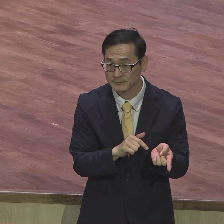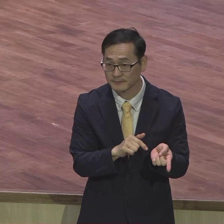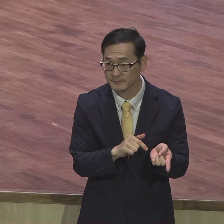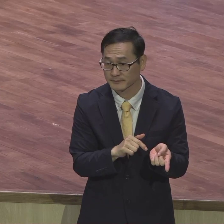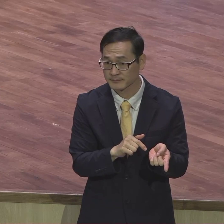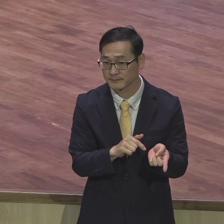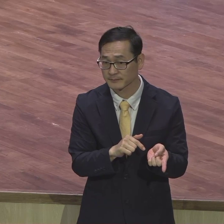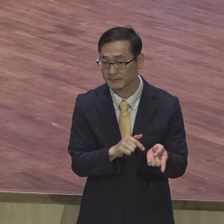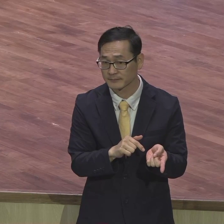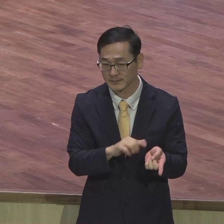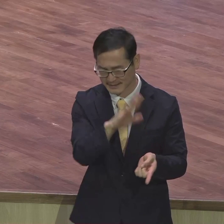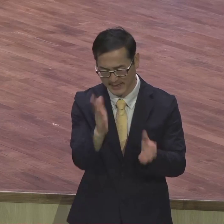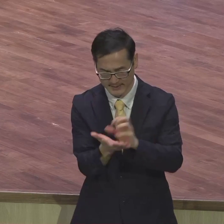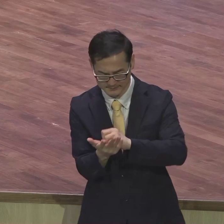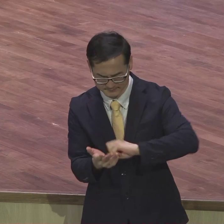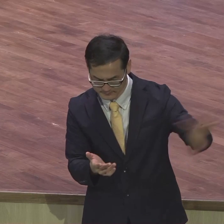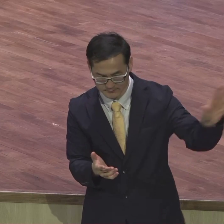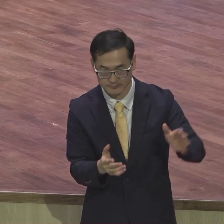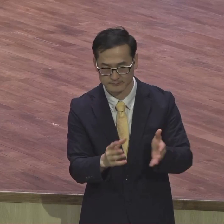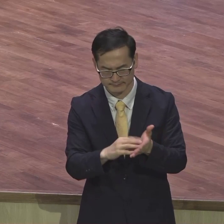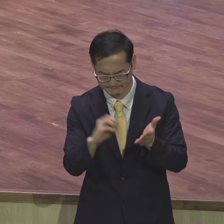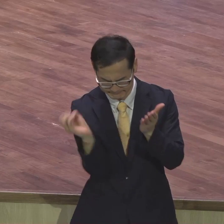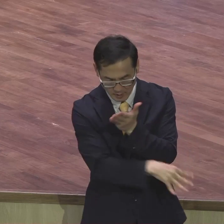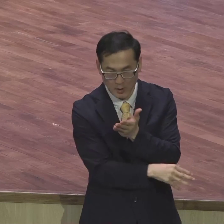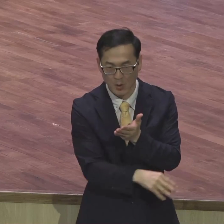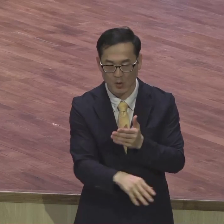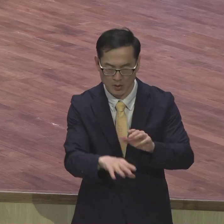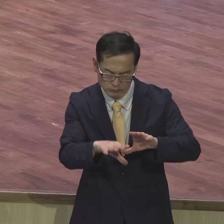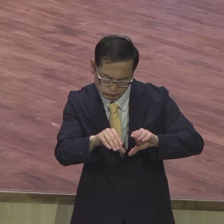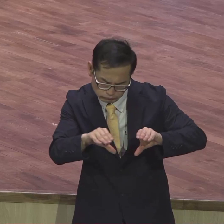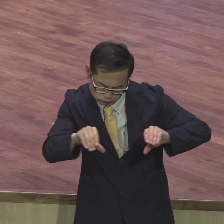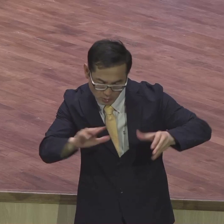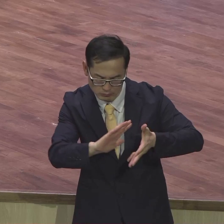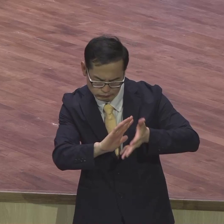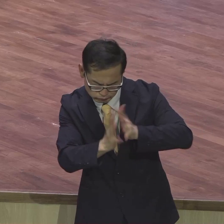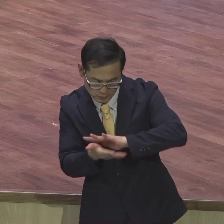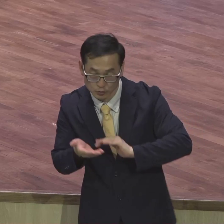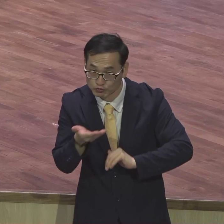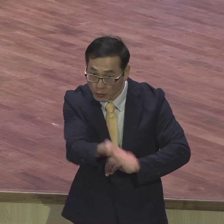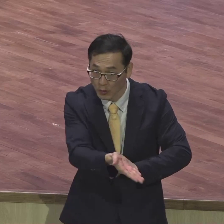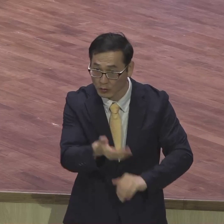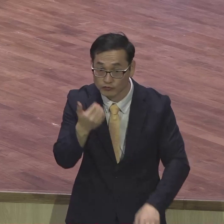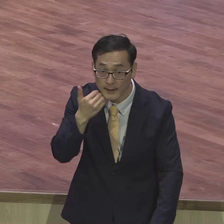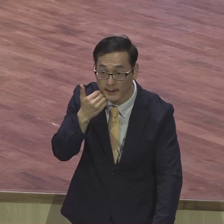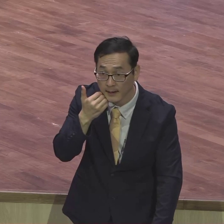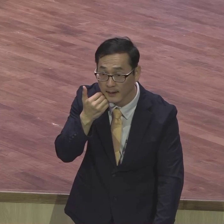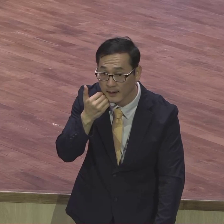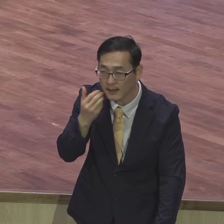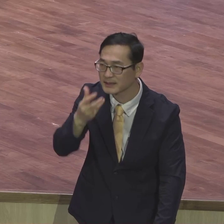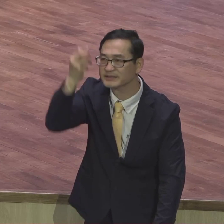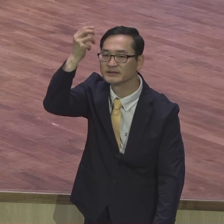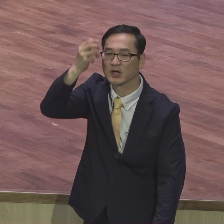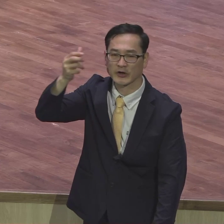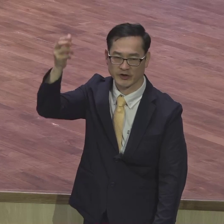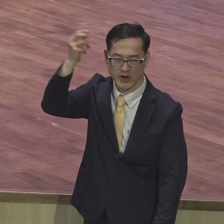이걸 제거하고 부드러운 마음을 누가 주시느냐. 성령의 역사입니다.